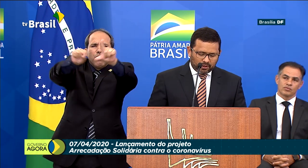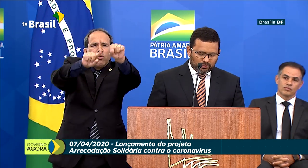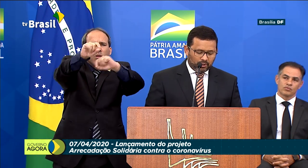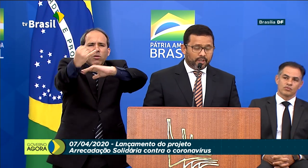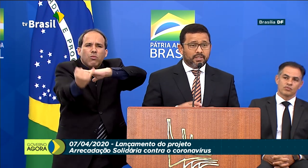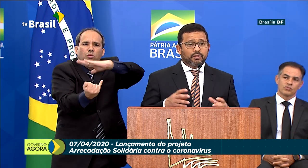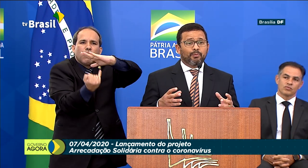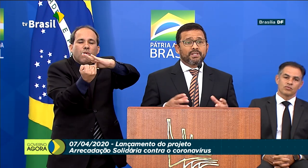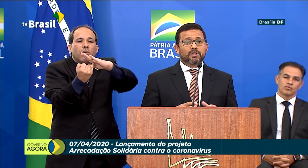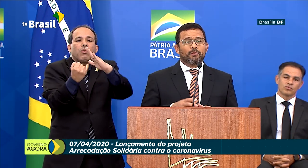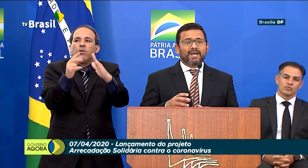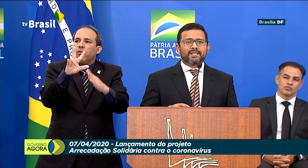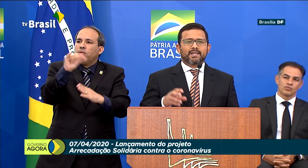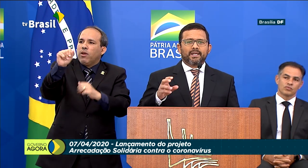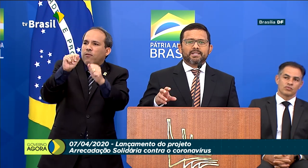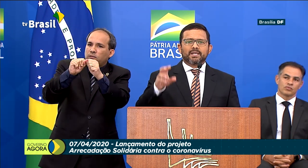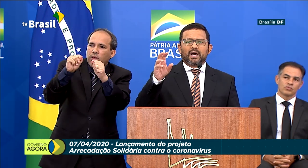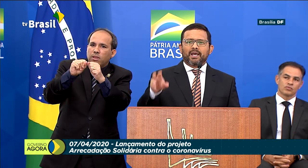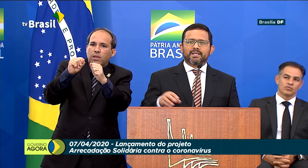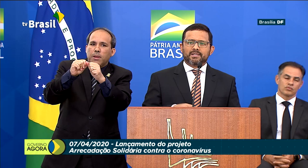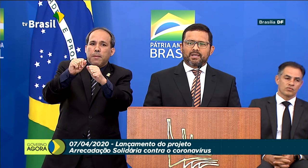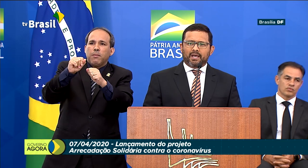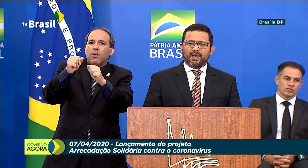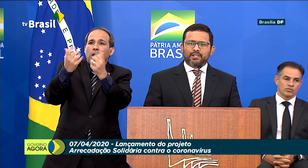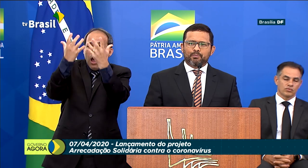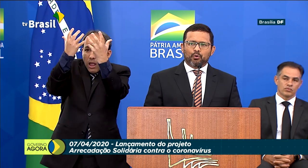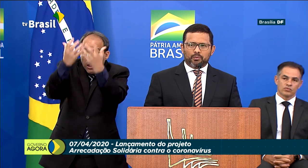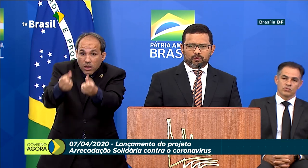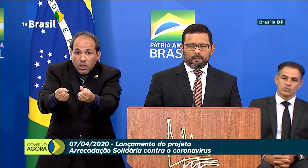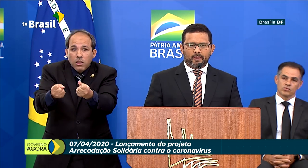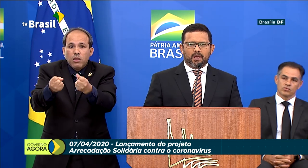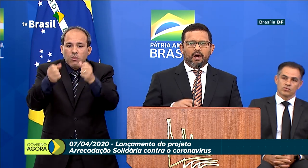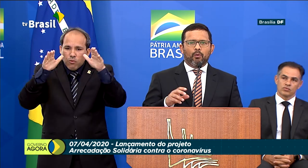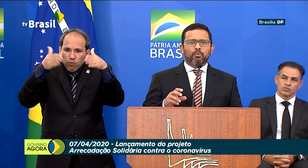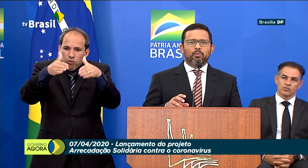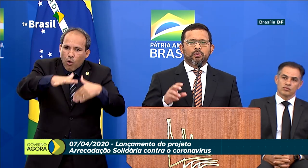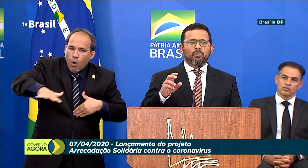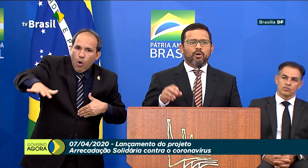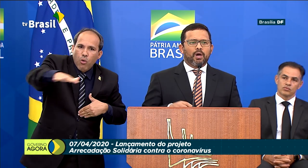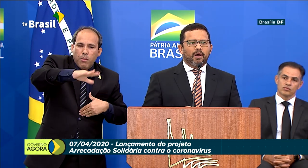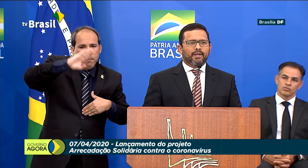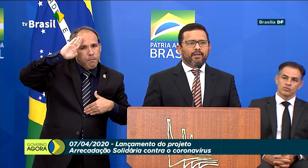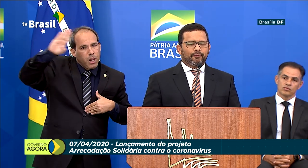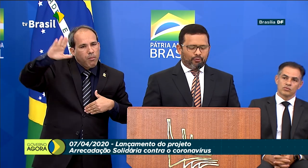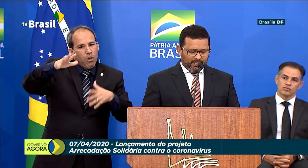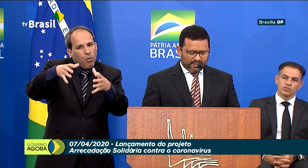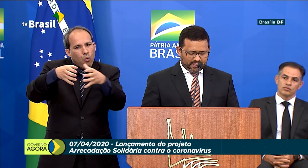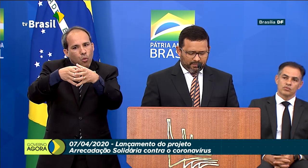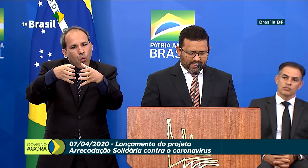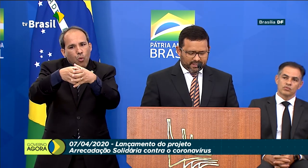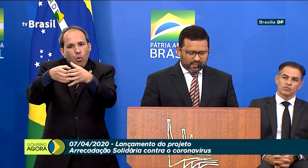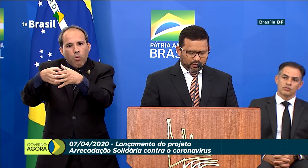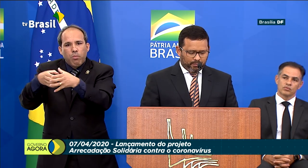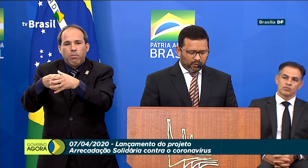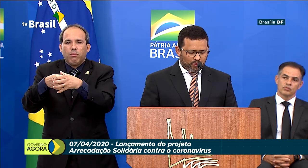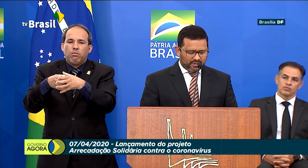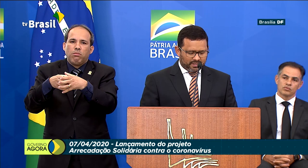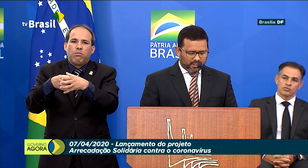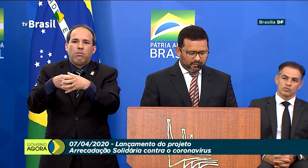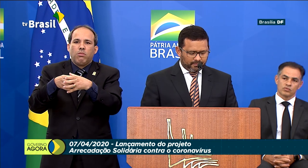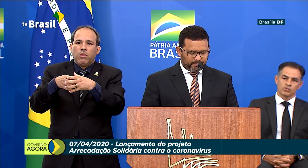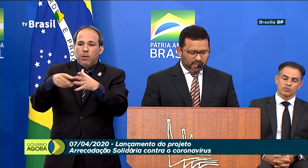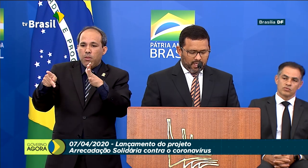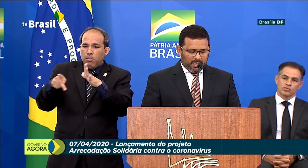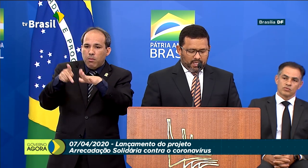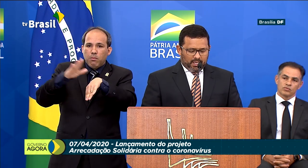que farão, que estão mais aderentes a esse público, ao público que foi estabelecido pelo